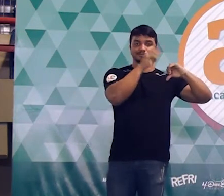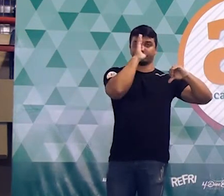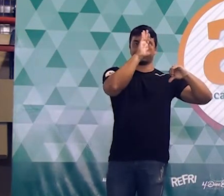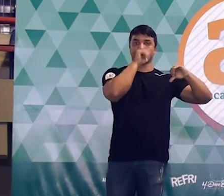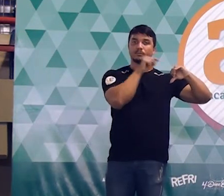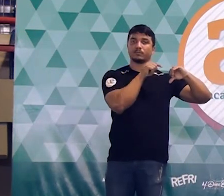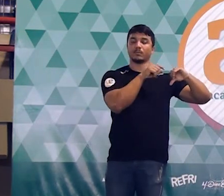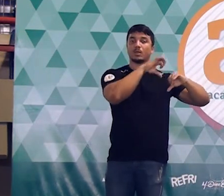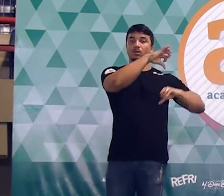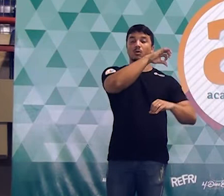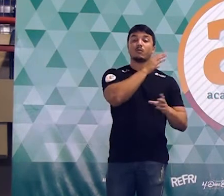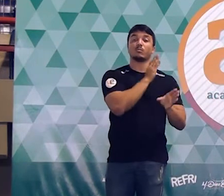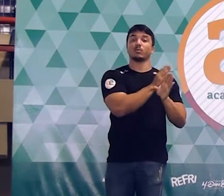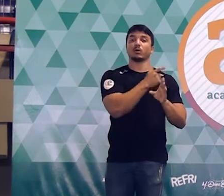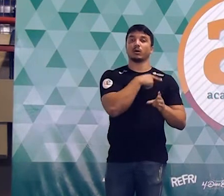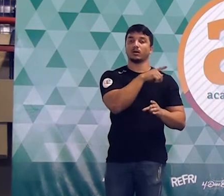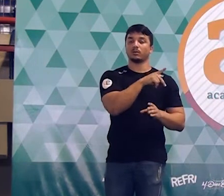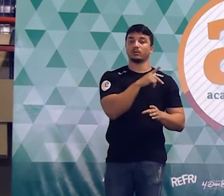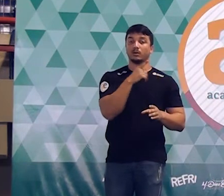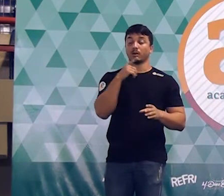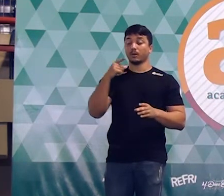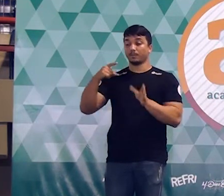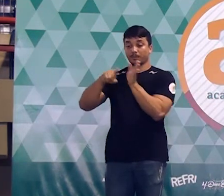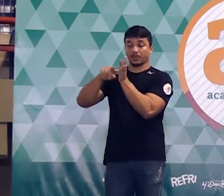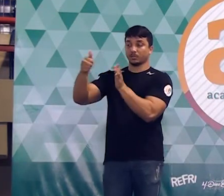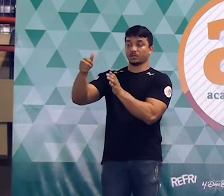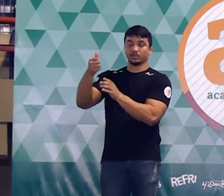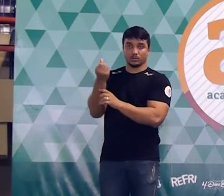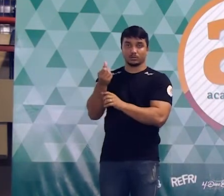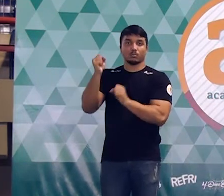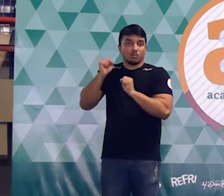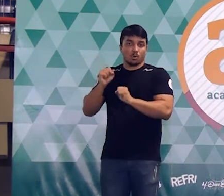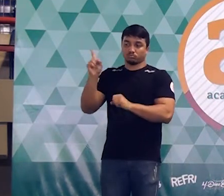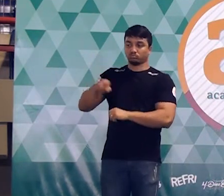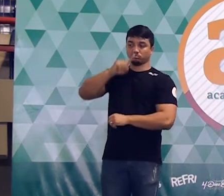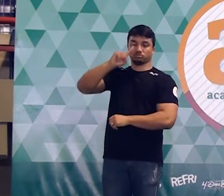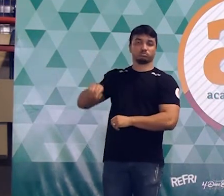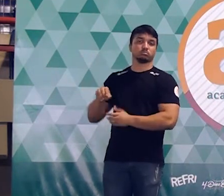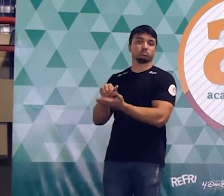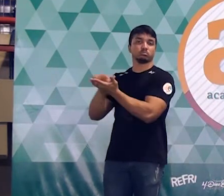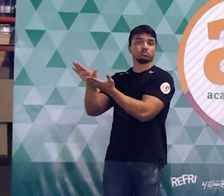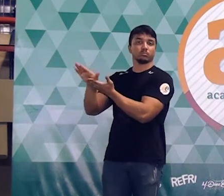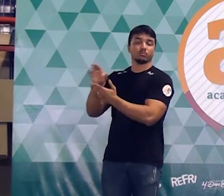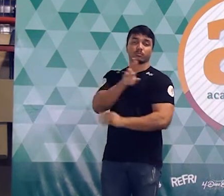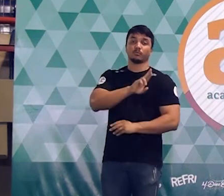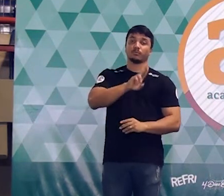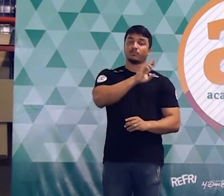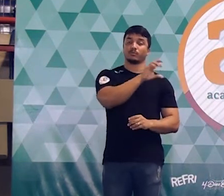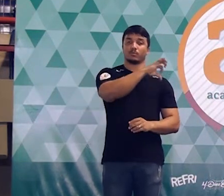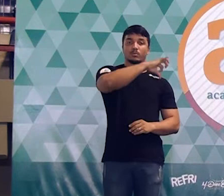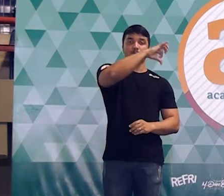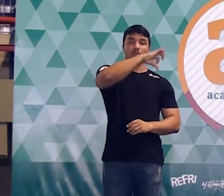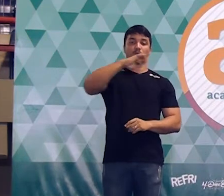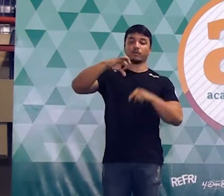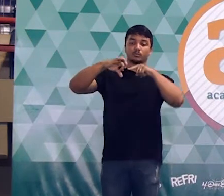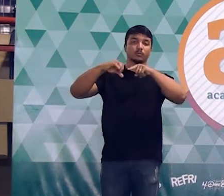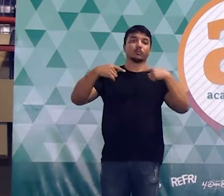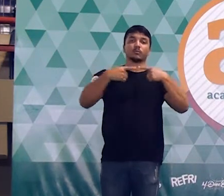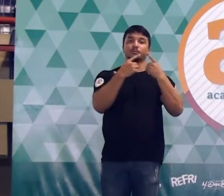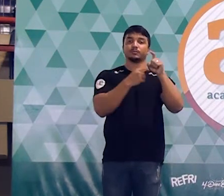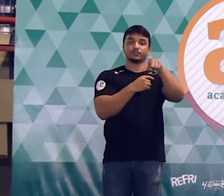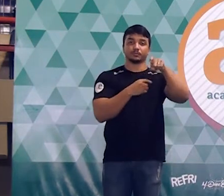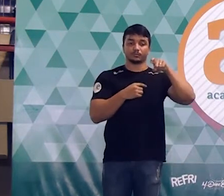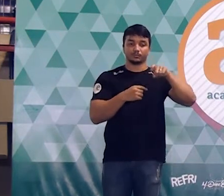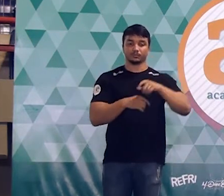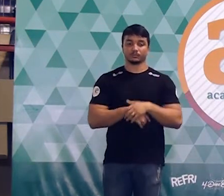16. O a gente vai fazer? É eliminar o menos 16. encontrar que o X vale 9. Muito bem. Depois que encontramos